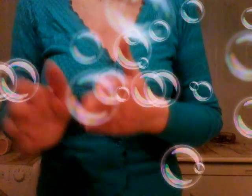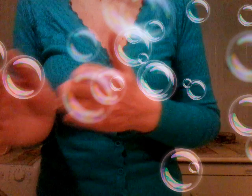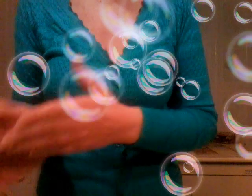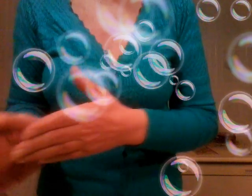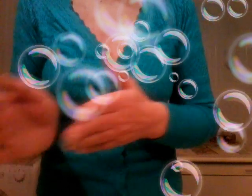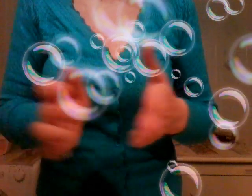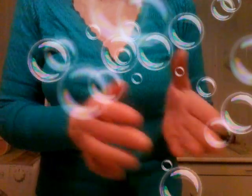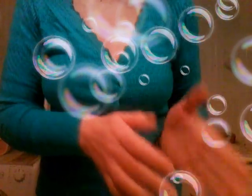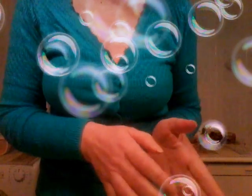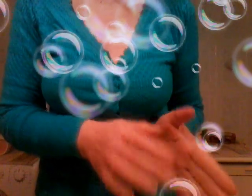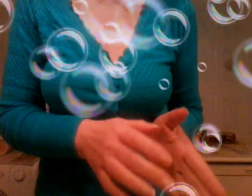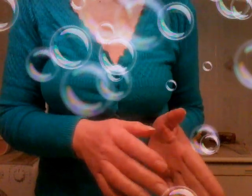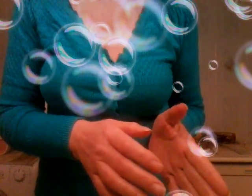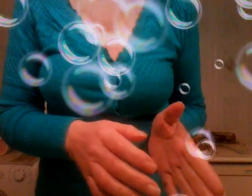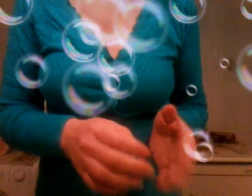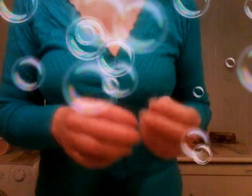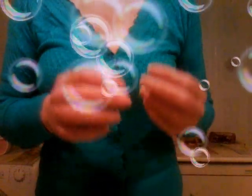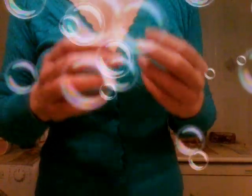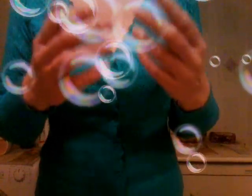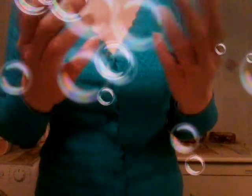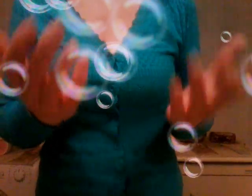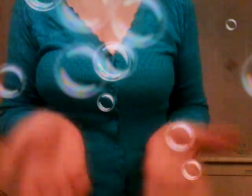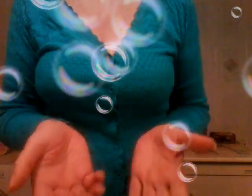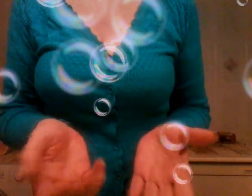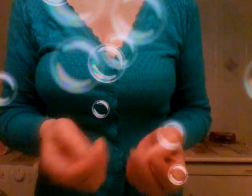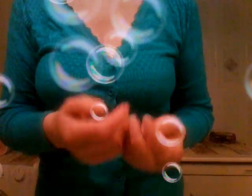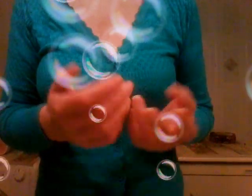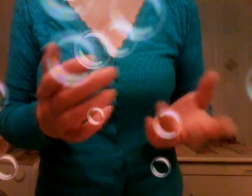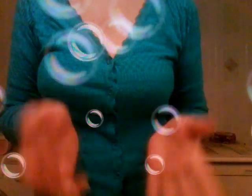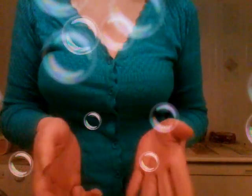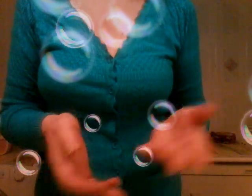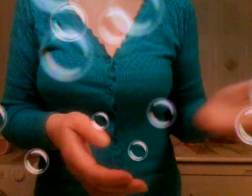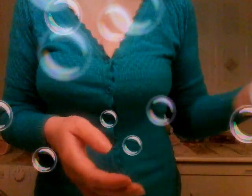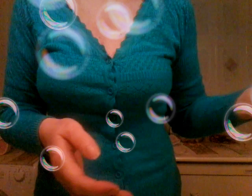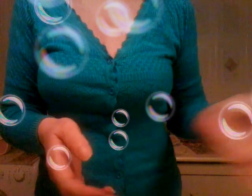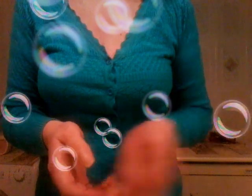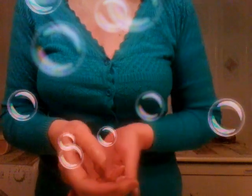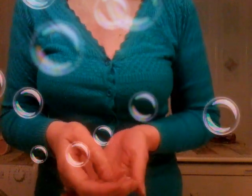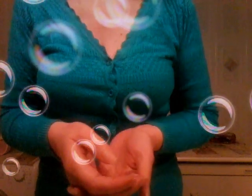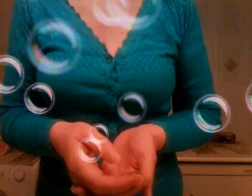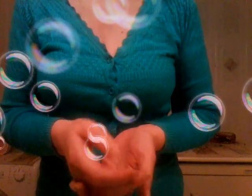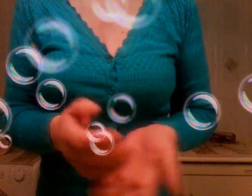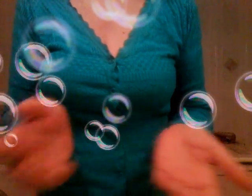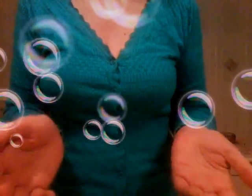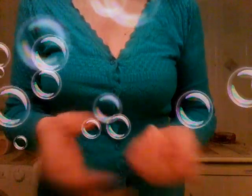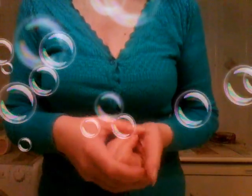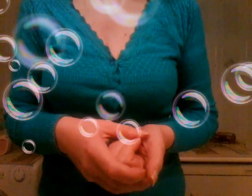categoria delle casalinghe di ora che ce ne sono tante perché adesso ho sentito dire